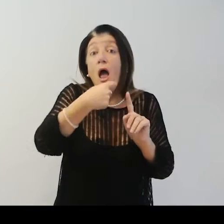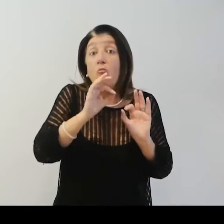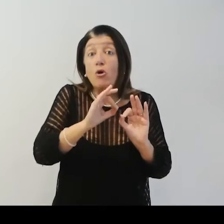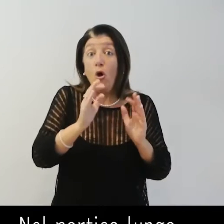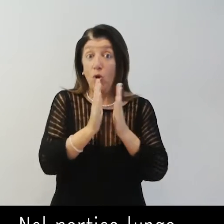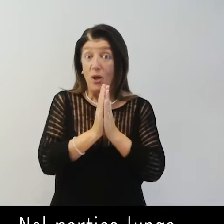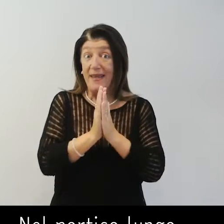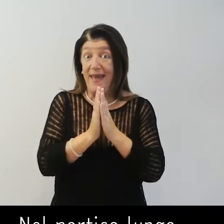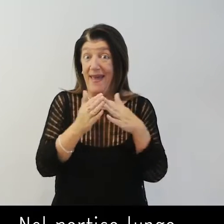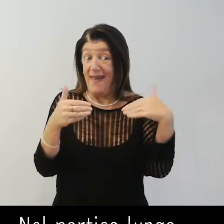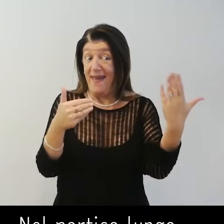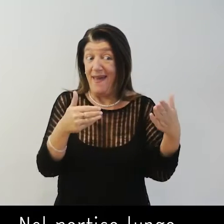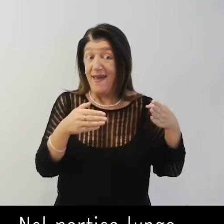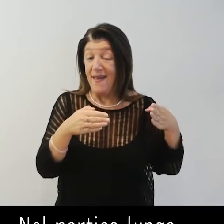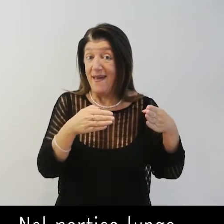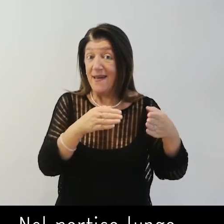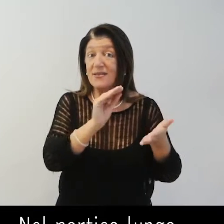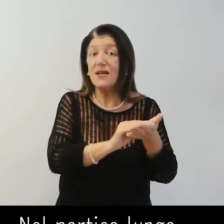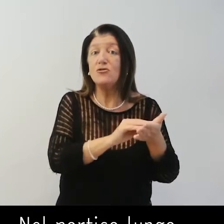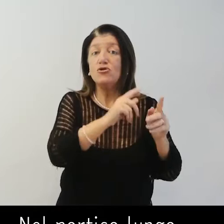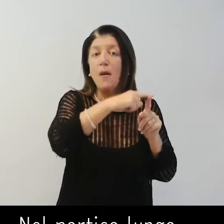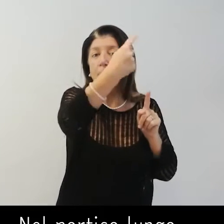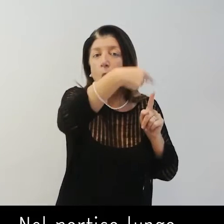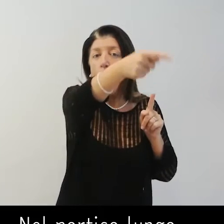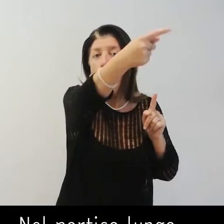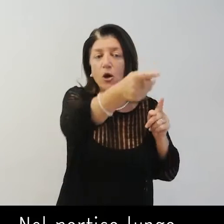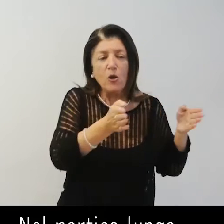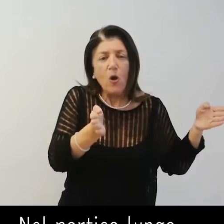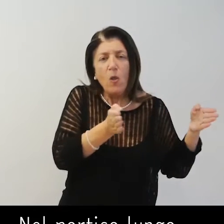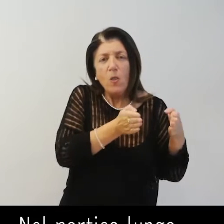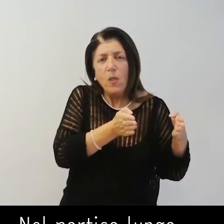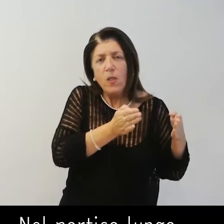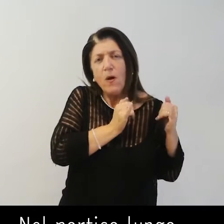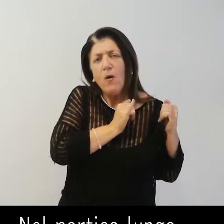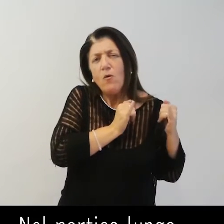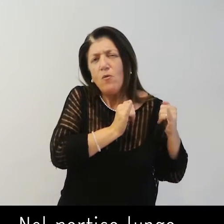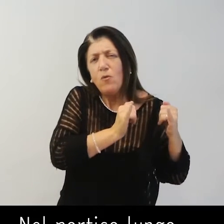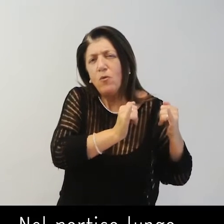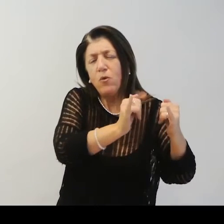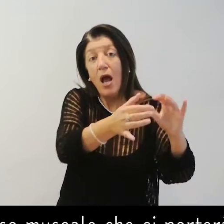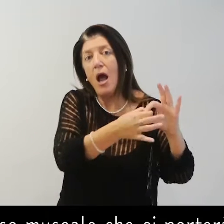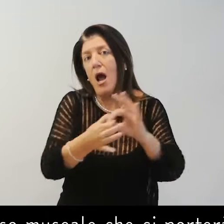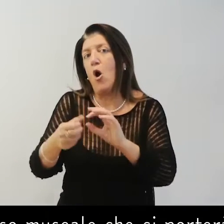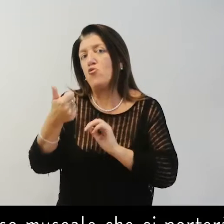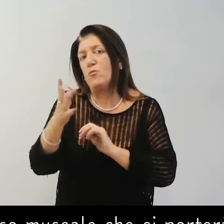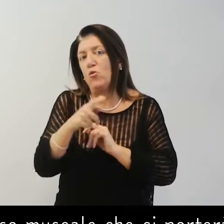Nel portico, lungo la navatella sinistra, numero quattordici. Inizia il percorso